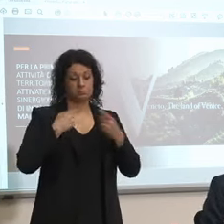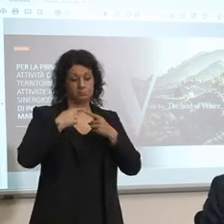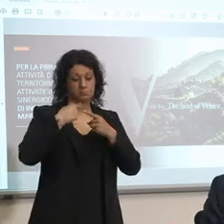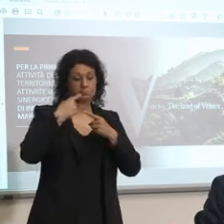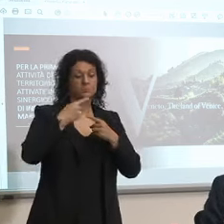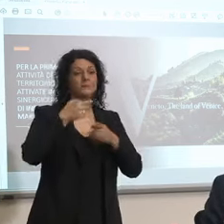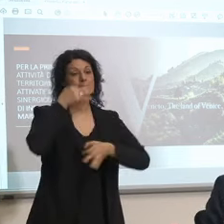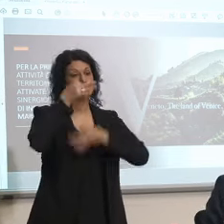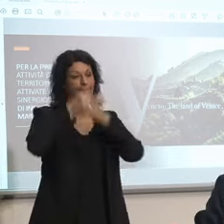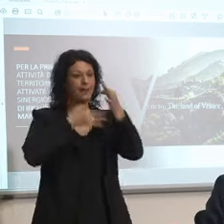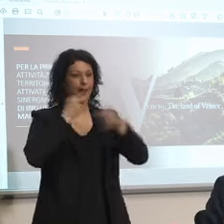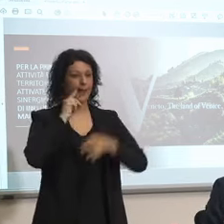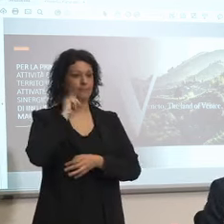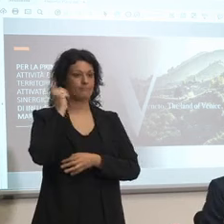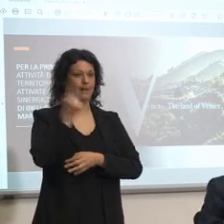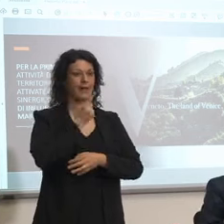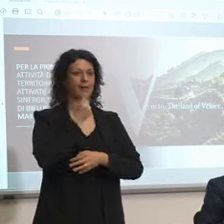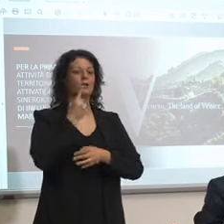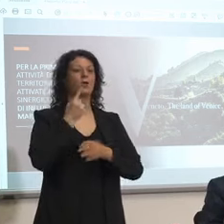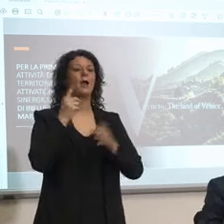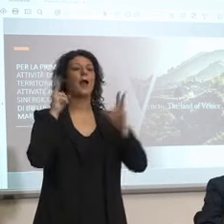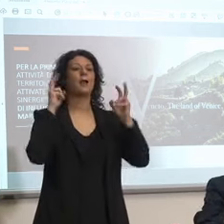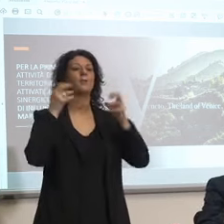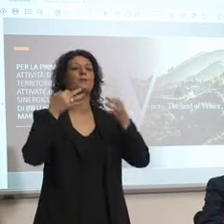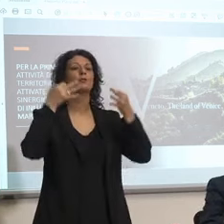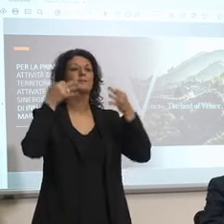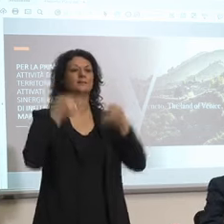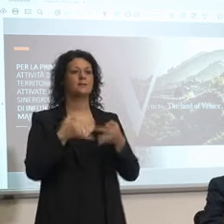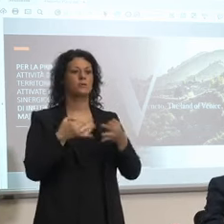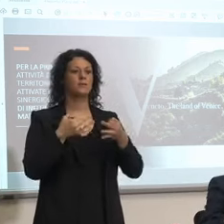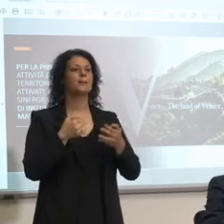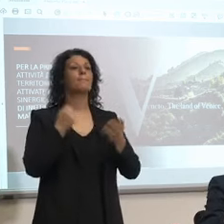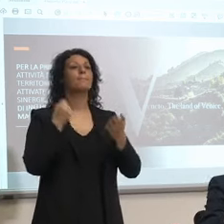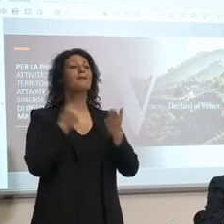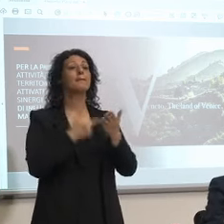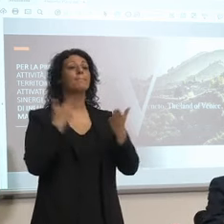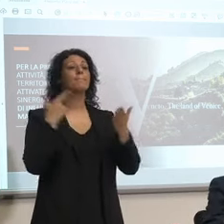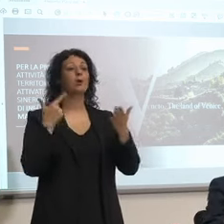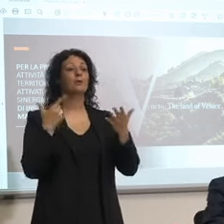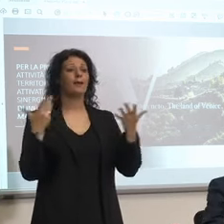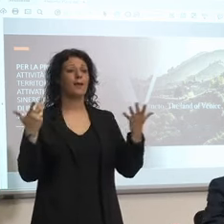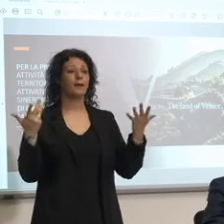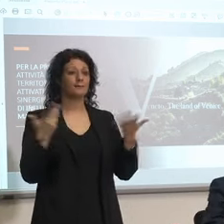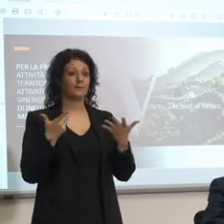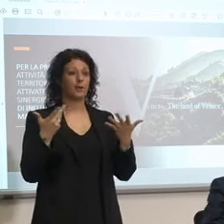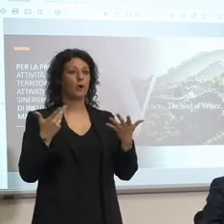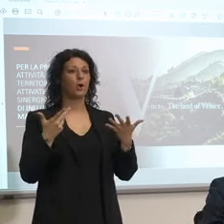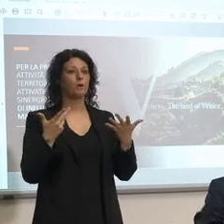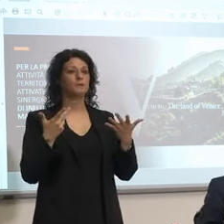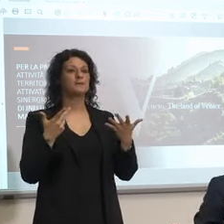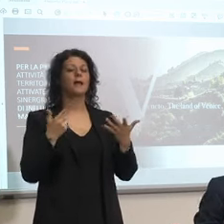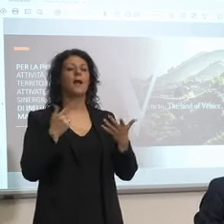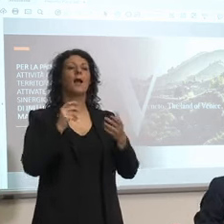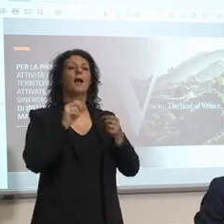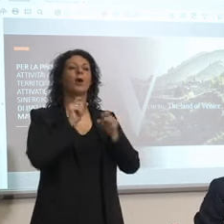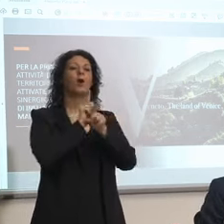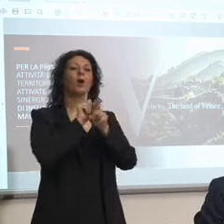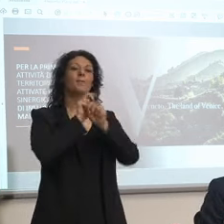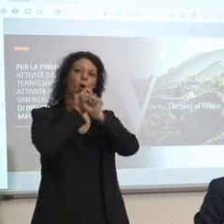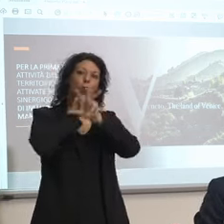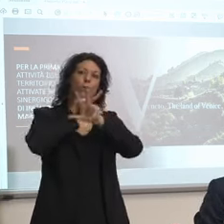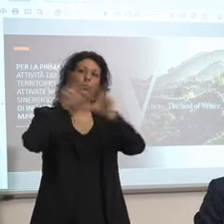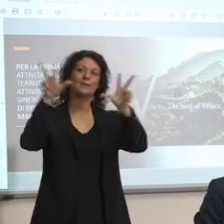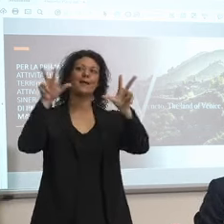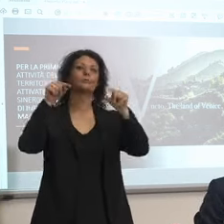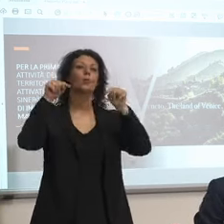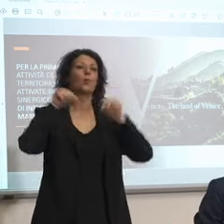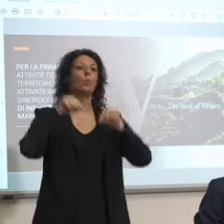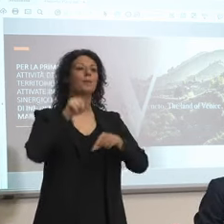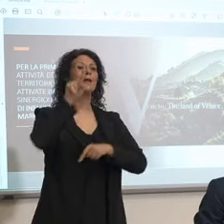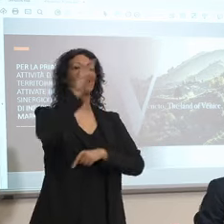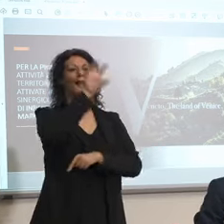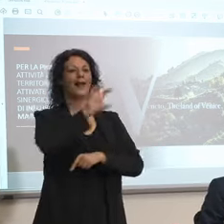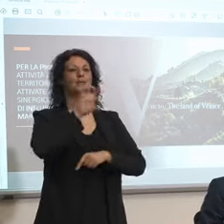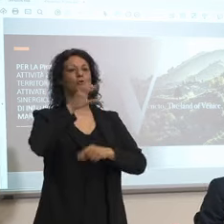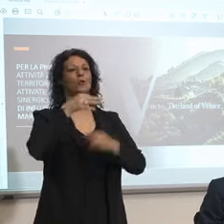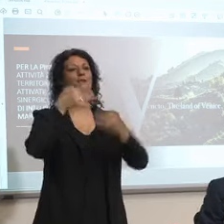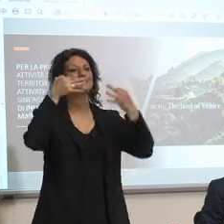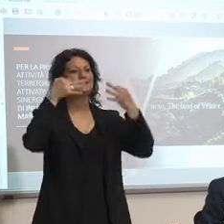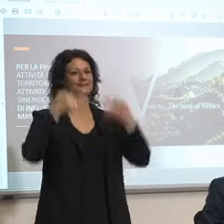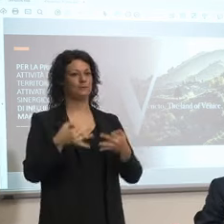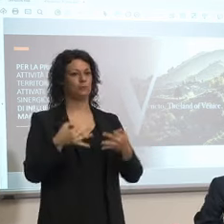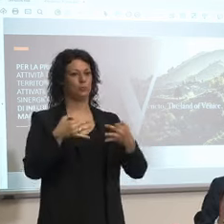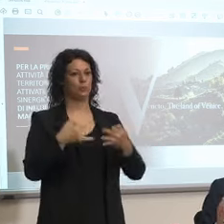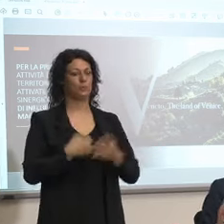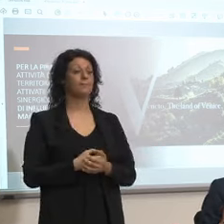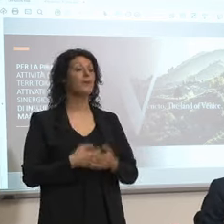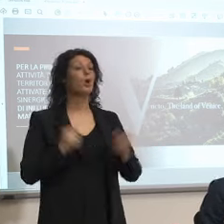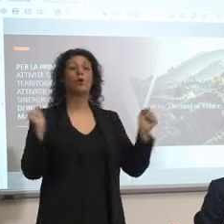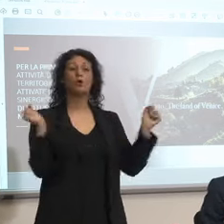della sicurezza importante è comunicare la regione sicura ovvio che non potevo fare una campagna che scritto regione